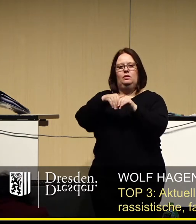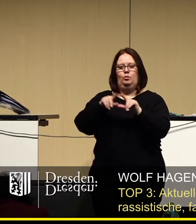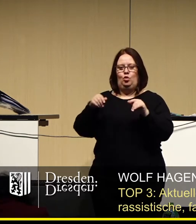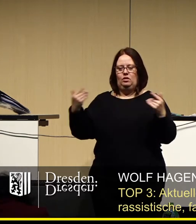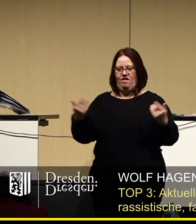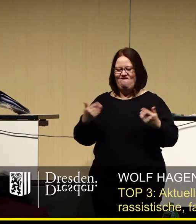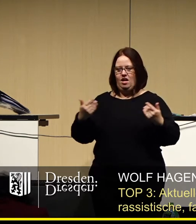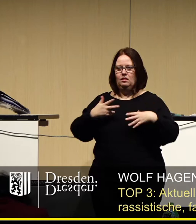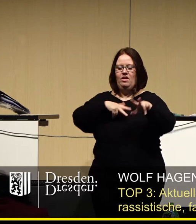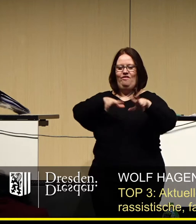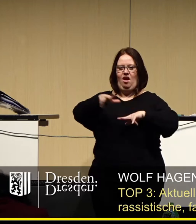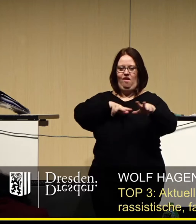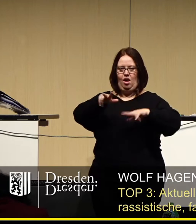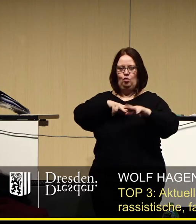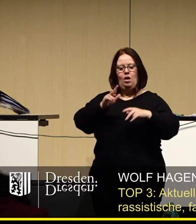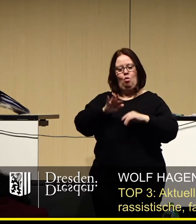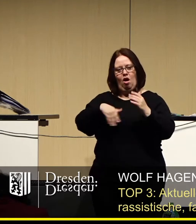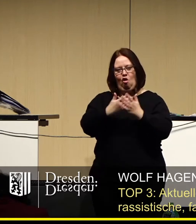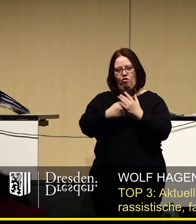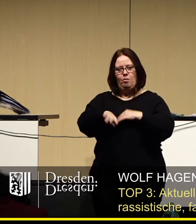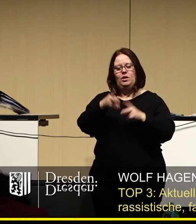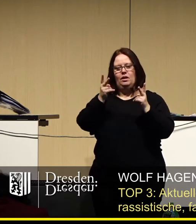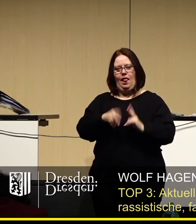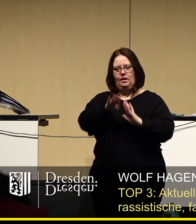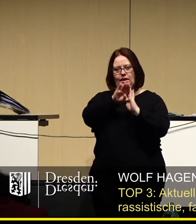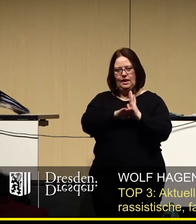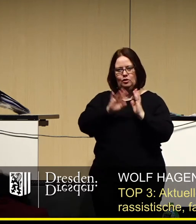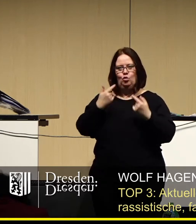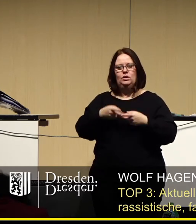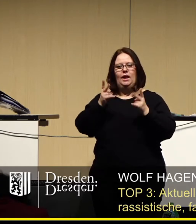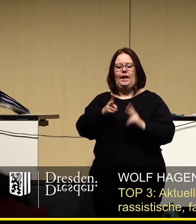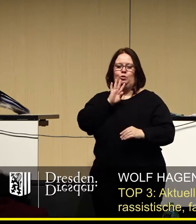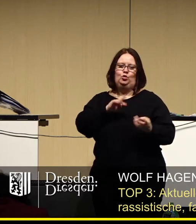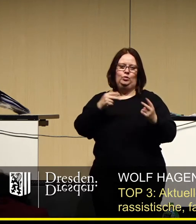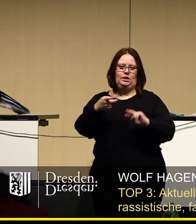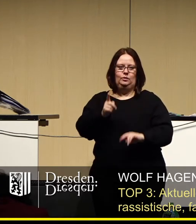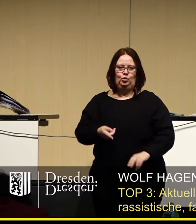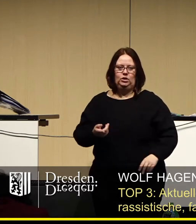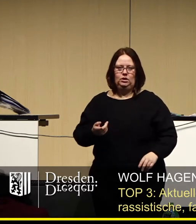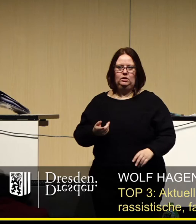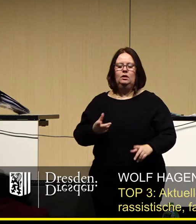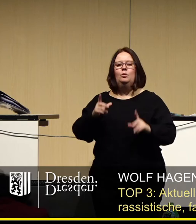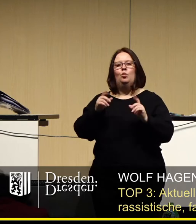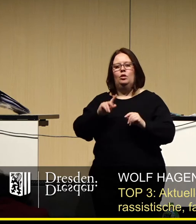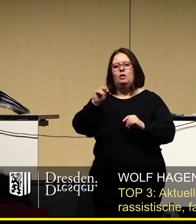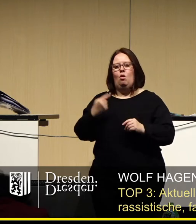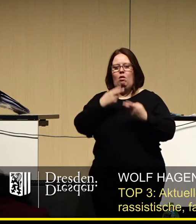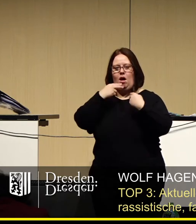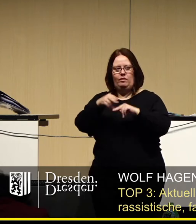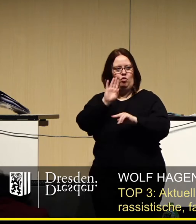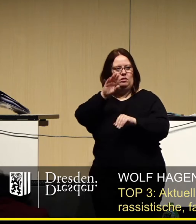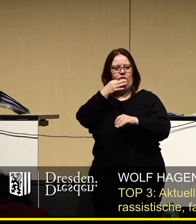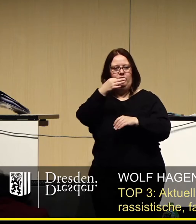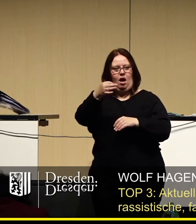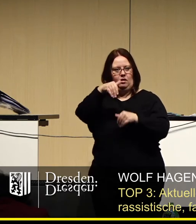dies, dass die Verwaltung diese Aufgabe im Rahmen der geltenden Gesetze und Rechtsprechung umzusetzen hat. Damit liegt auch die Antwort Ihrer